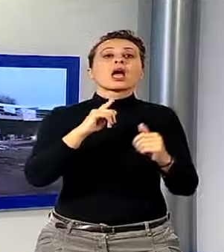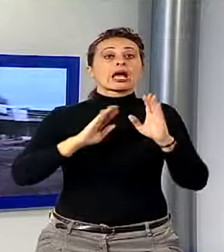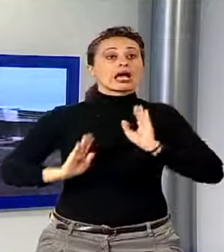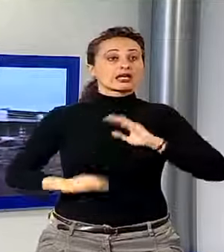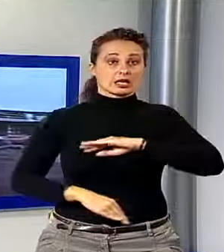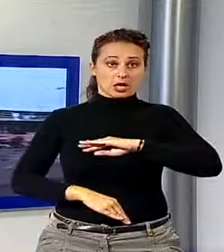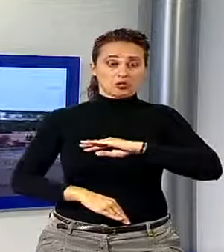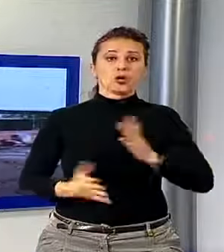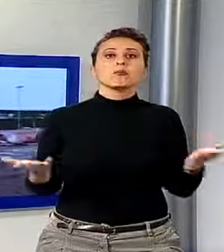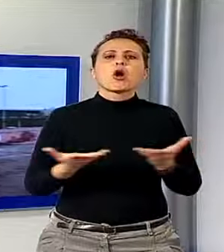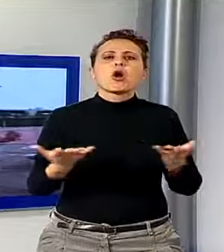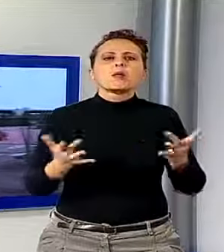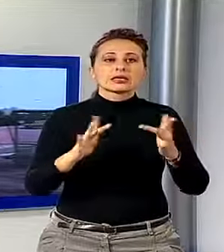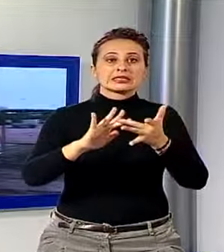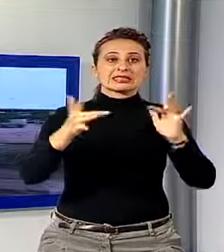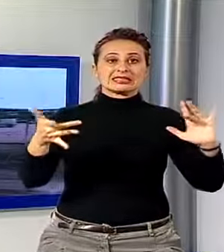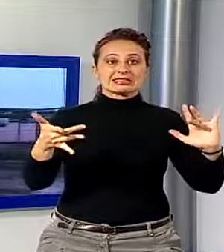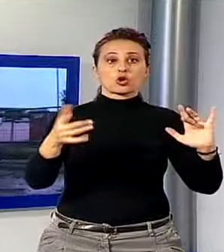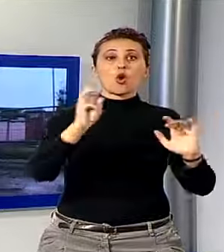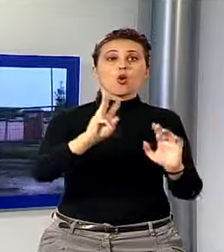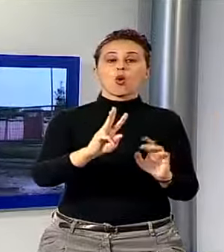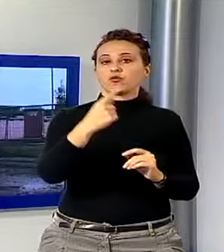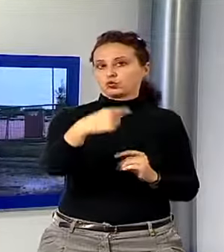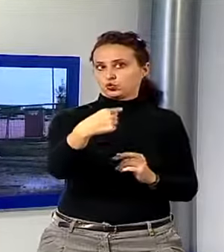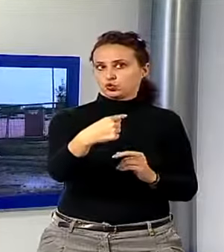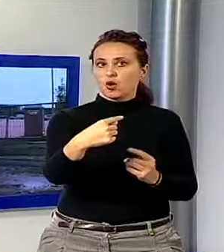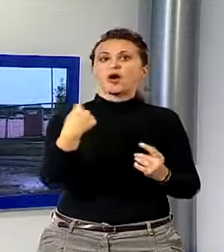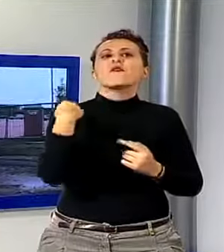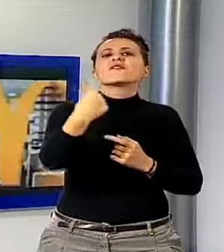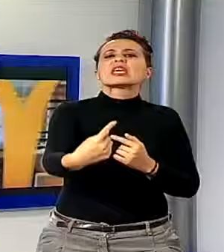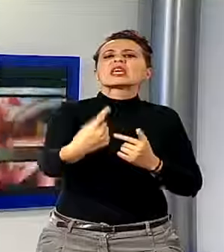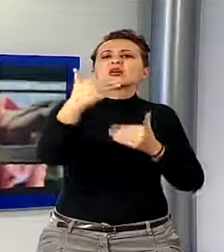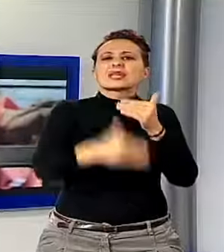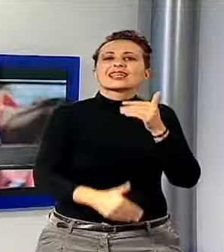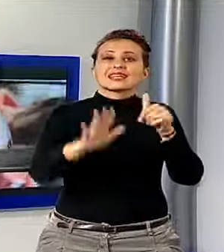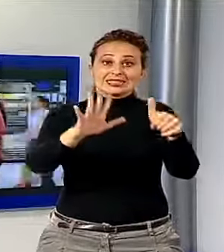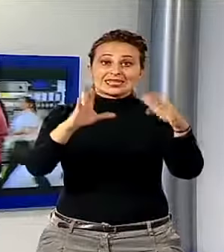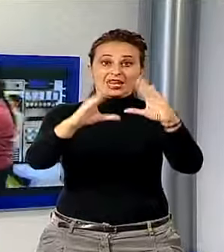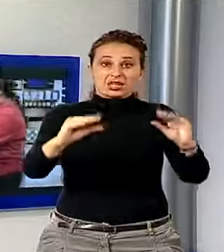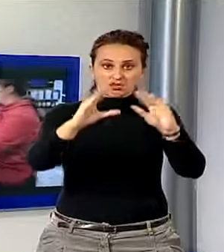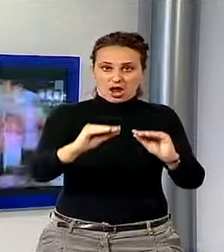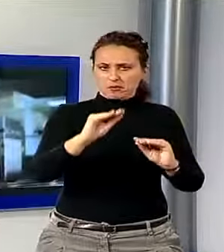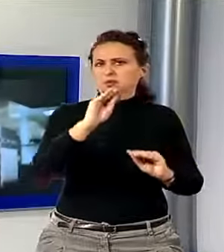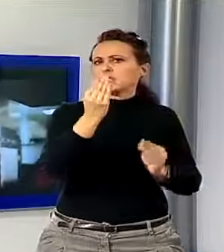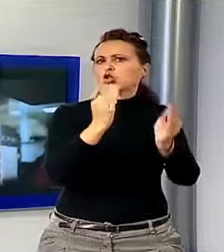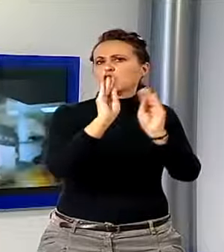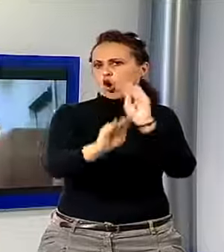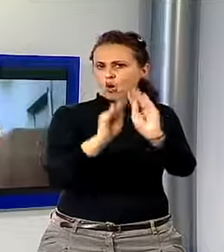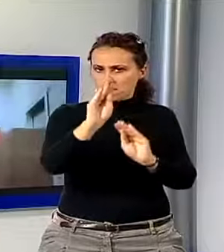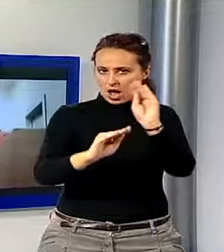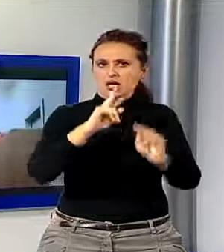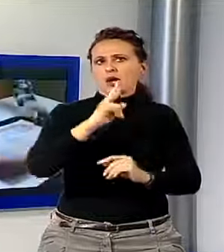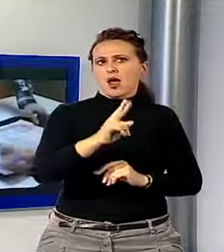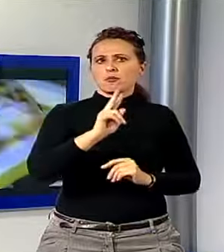devono essere presentate sul sito web di McDonald's fino al 6 dicembre. Bisogna rispondere ad alcune domande e inserire il